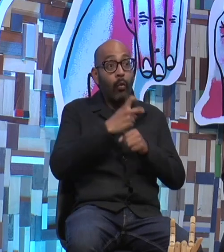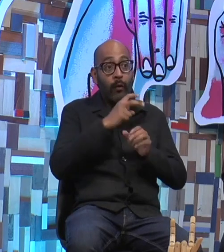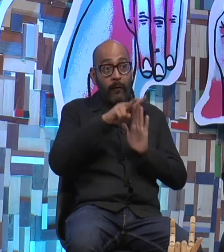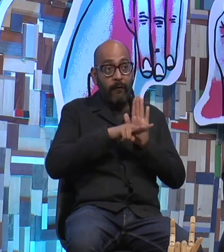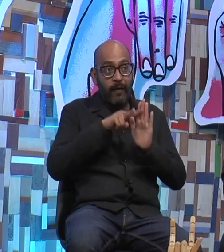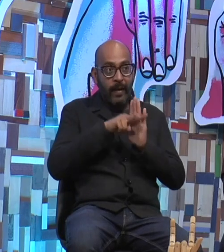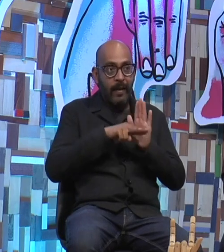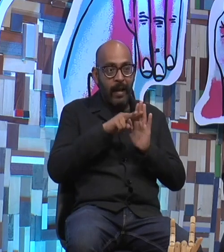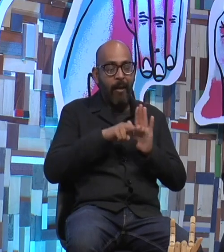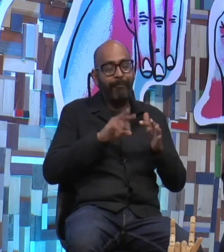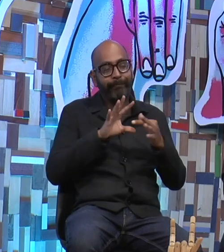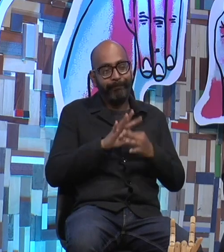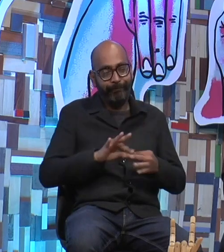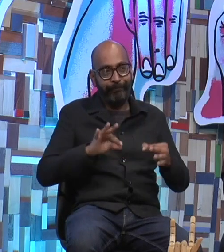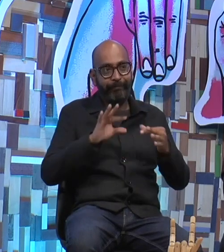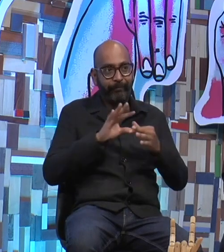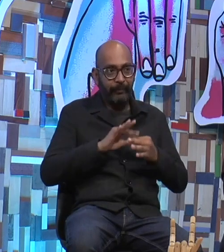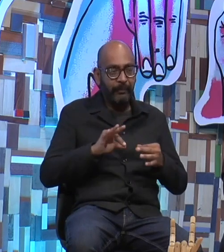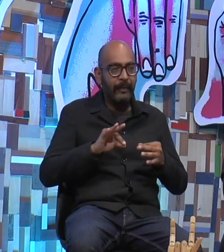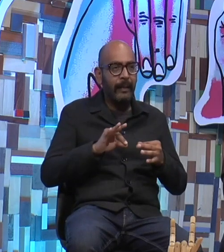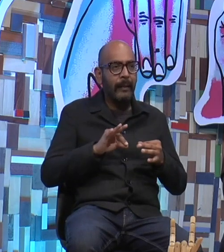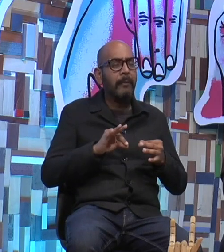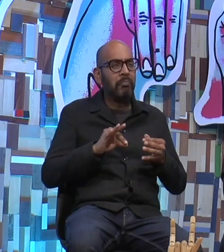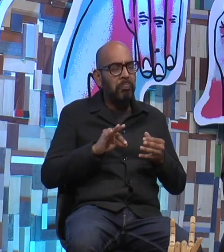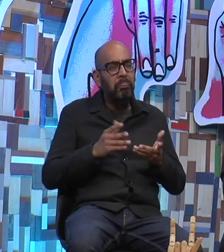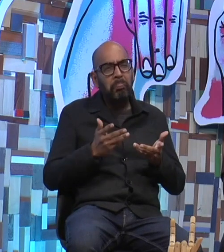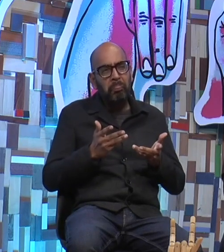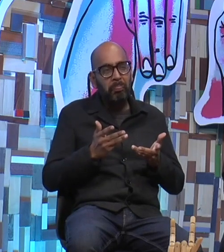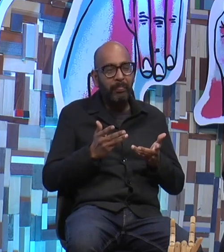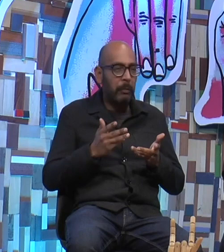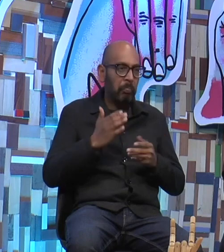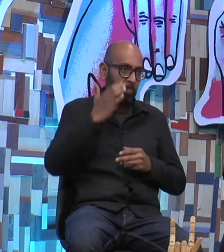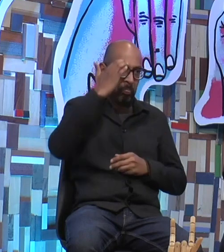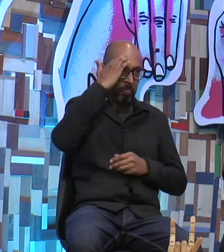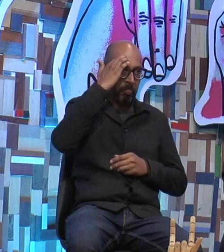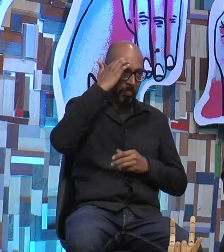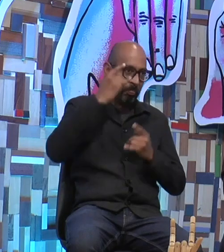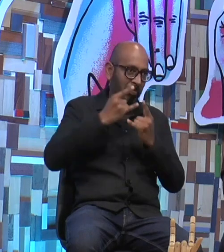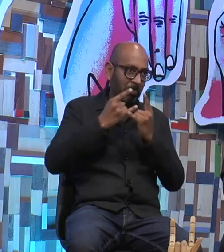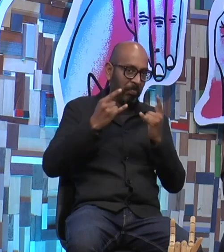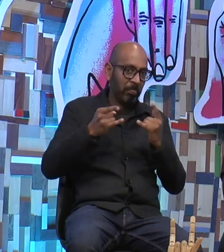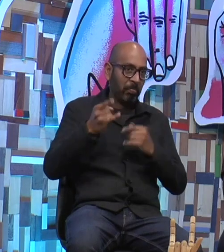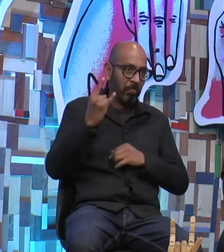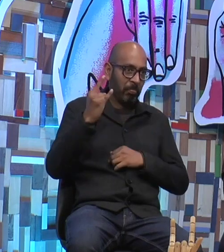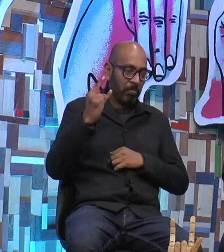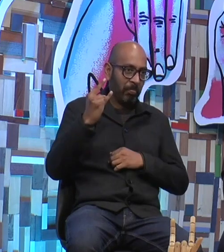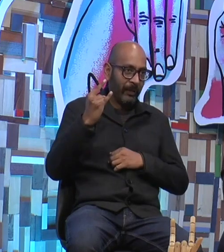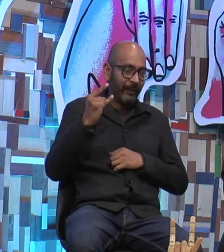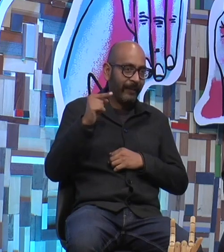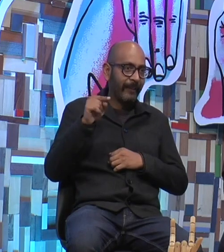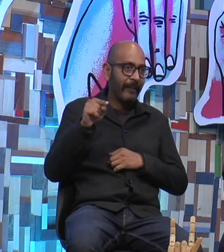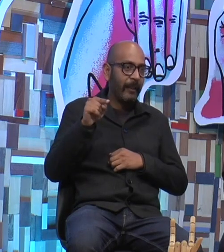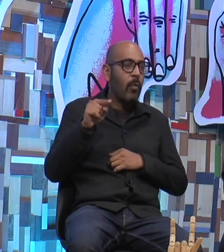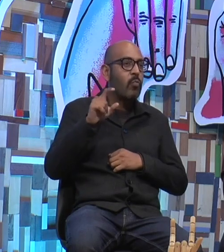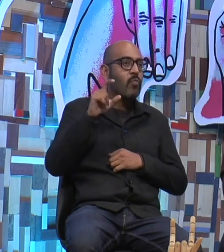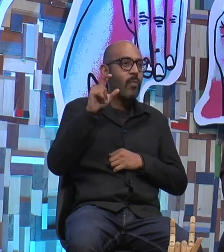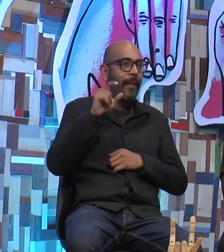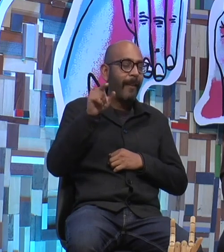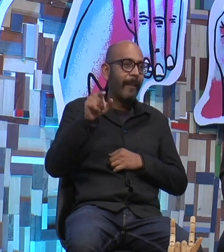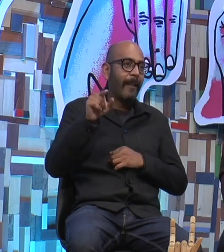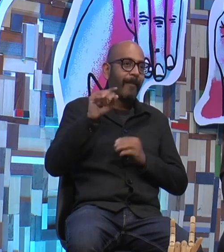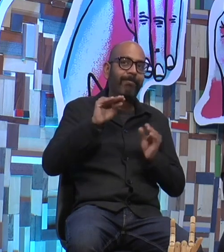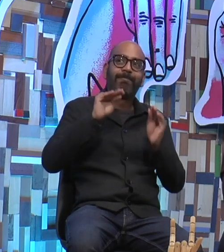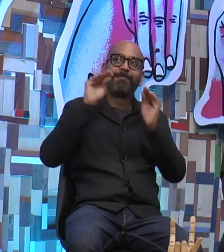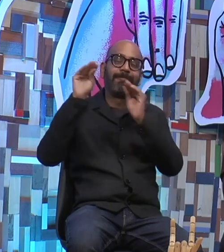narré una faceta muy poco conocida por acá de la vida de este personaje cuando estuvo